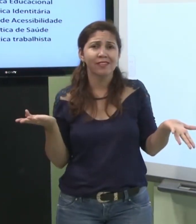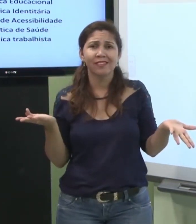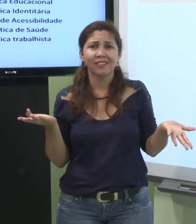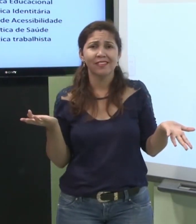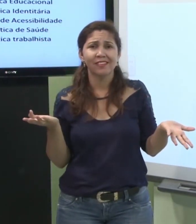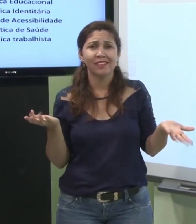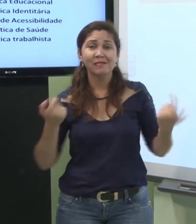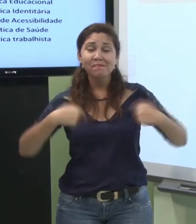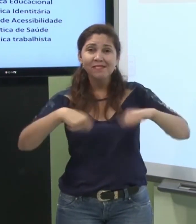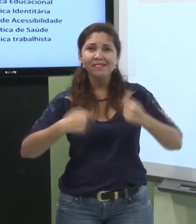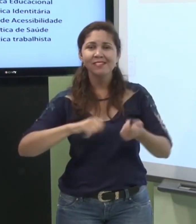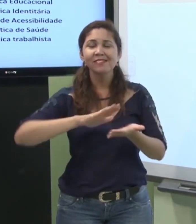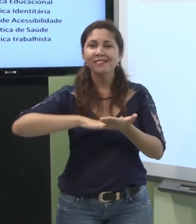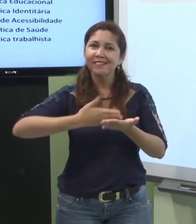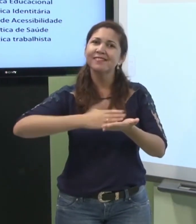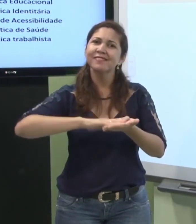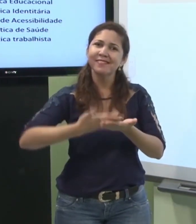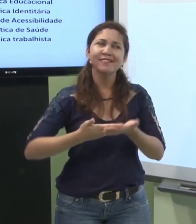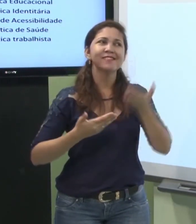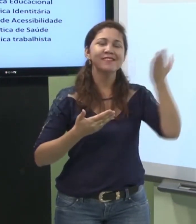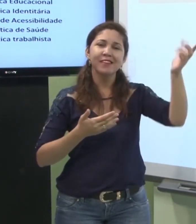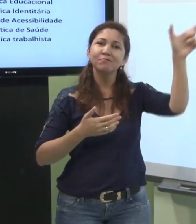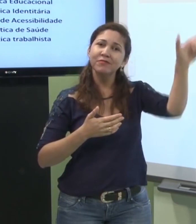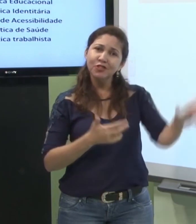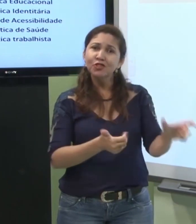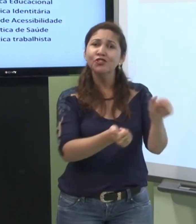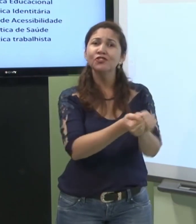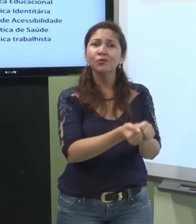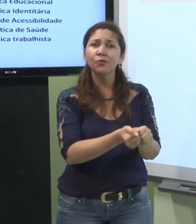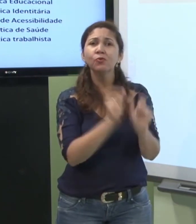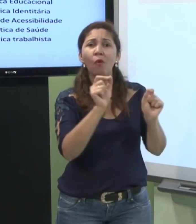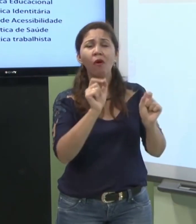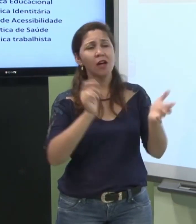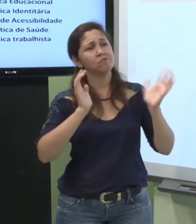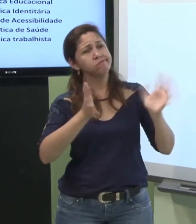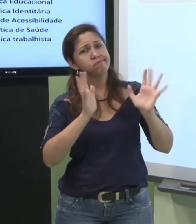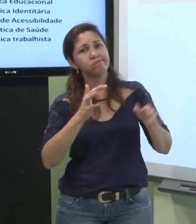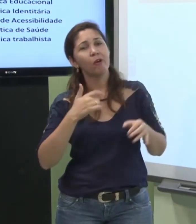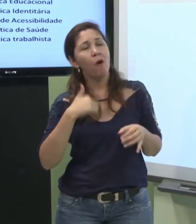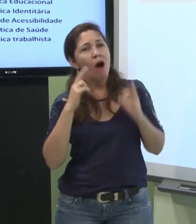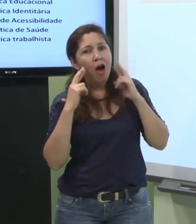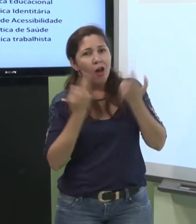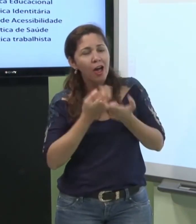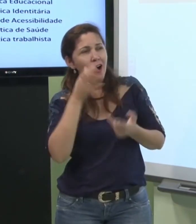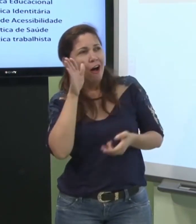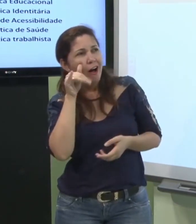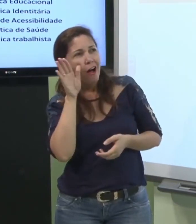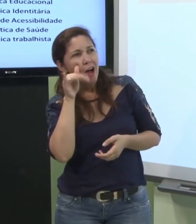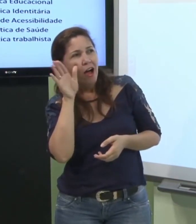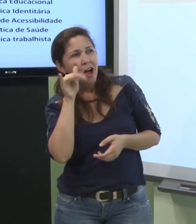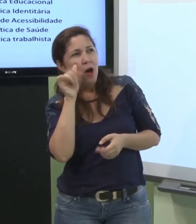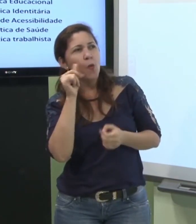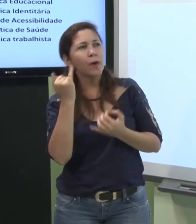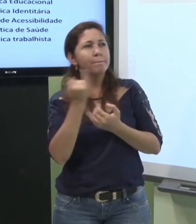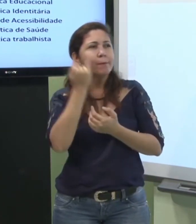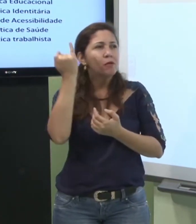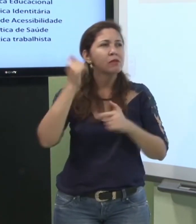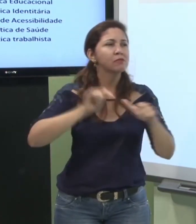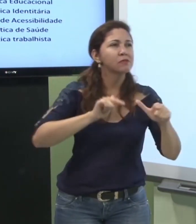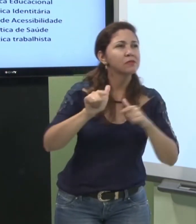então precisa de ter um intérprete ali junto para sinalizar para na hora da reunião o surdo saber o que é